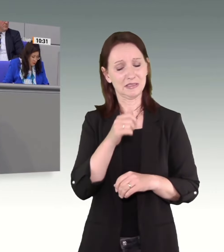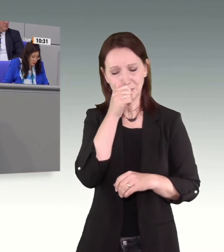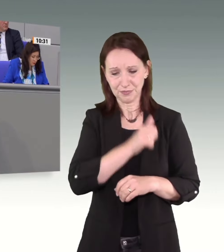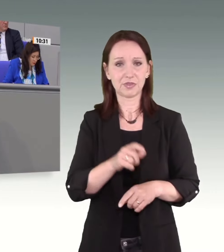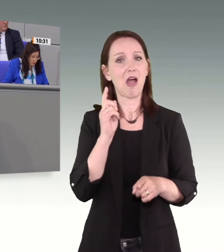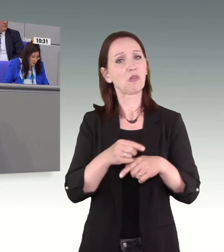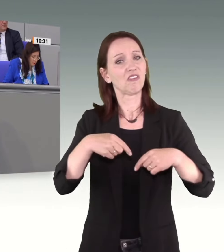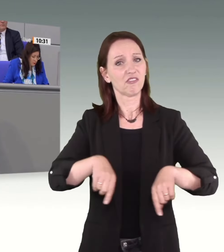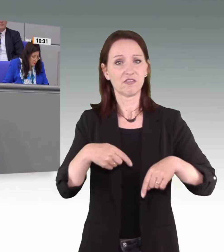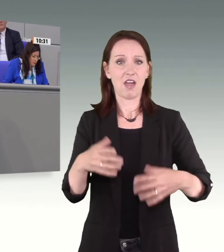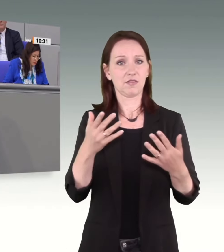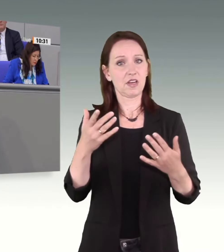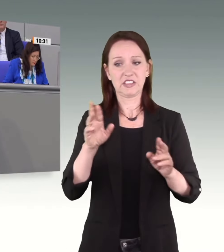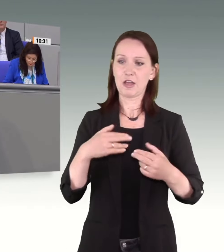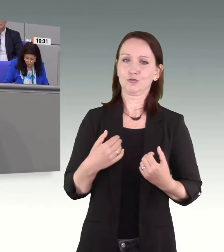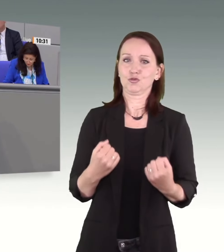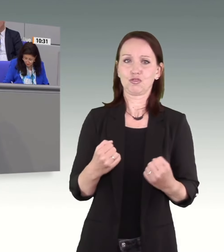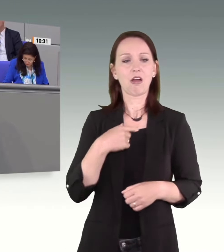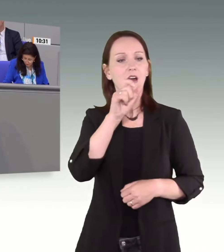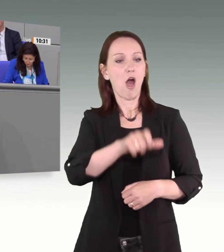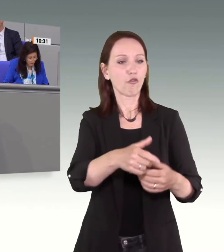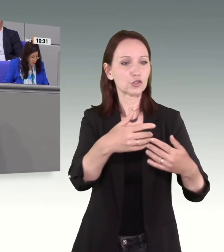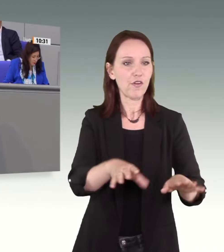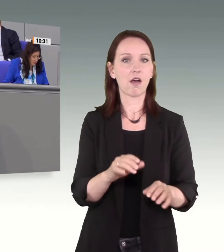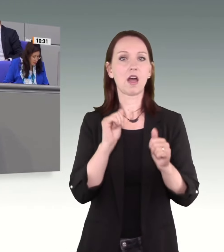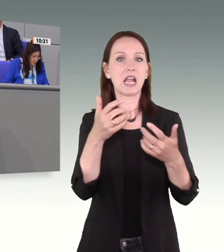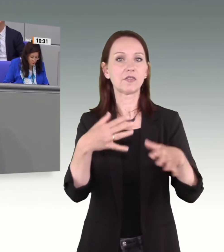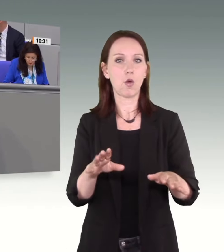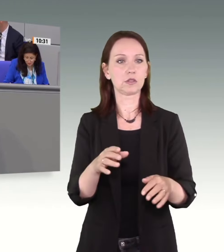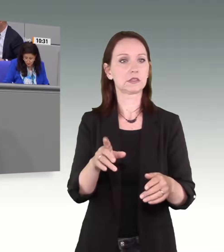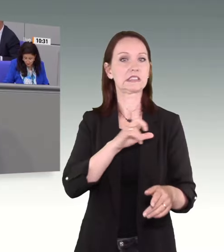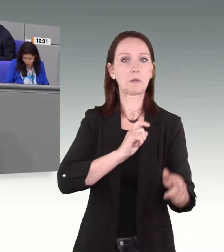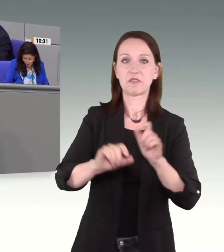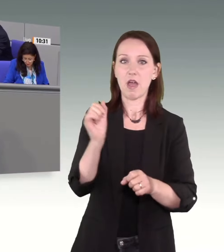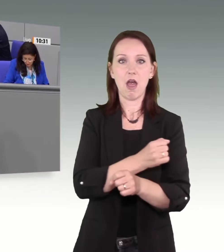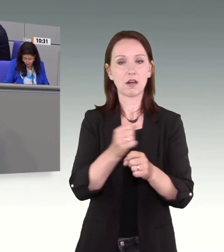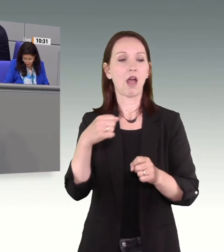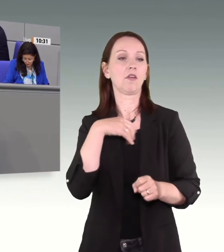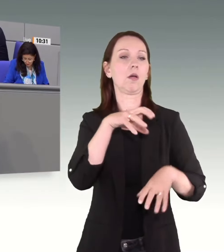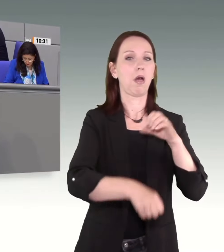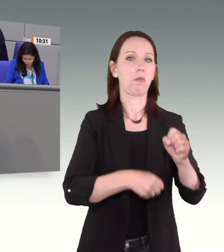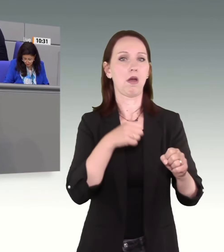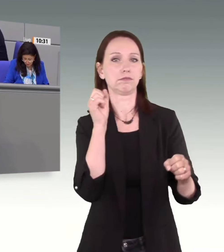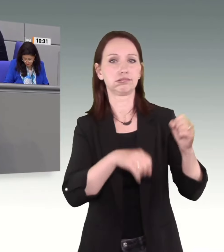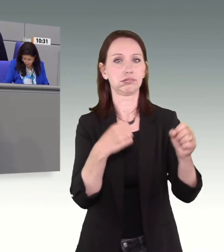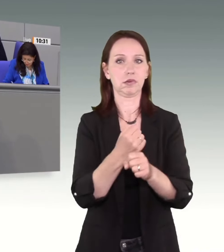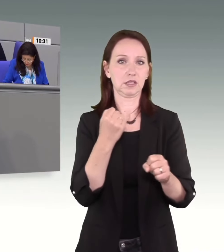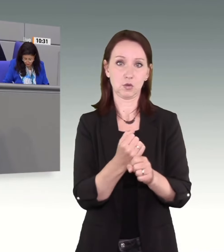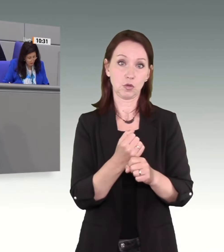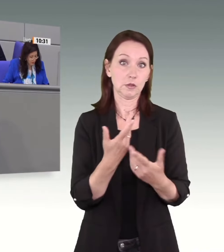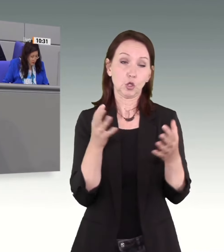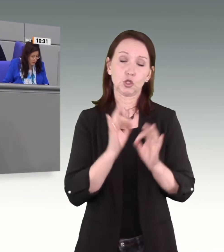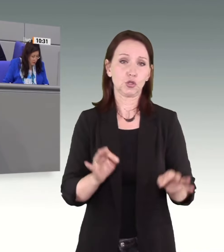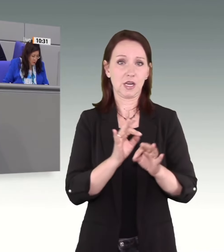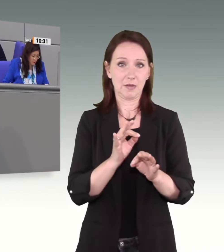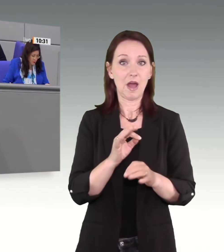Schwächeren, Hilflosen oder Wehrlosen zu vergreifen. Anders als in anderen Tatbeständen des Strafrechts findet dies bei Mord, bei Raub, bei